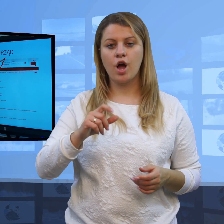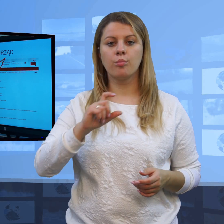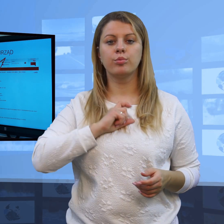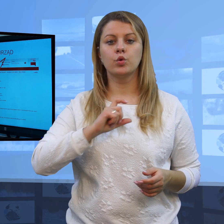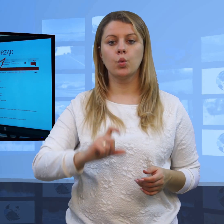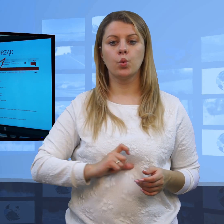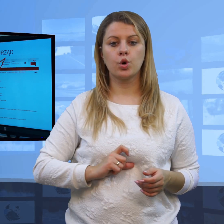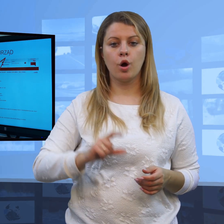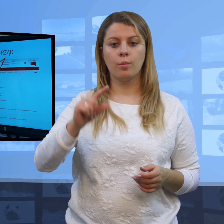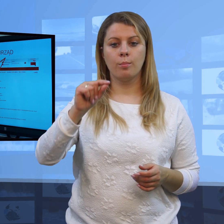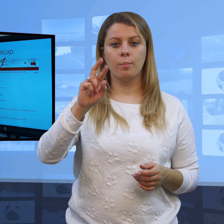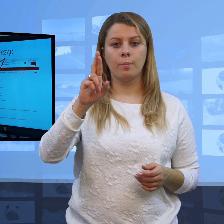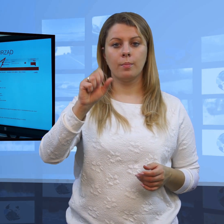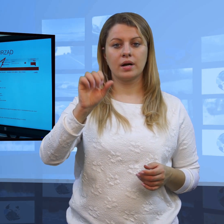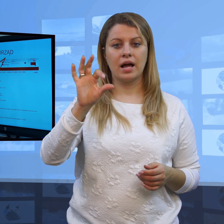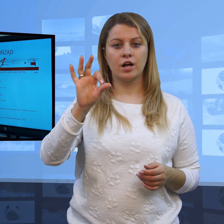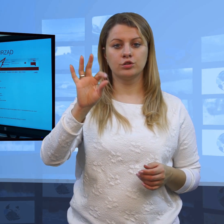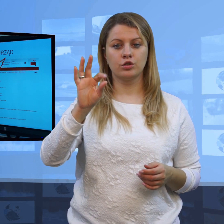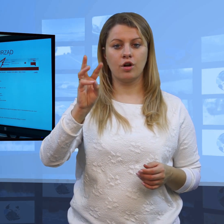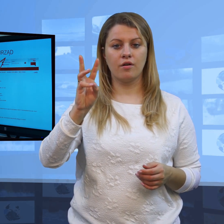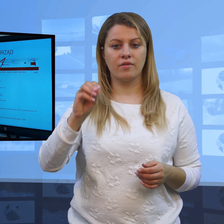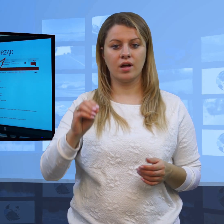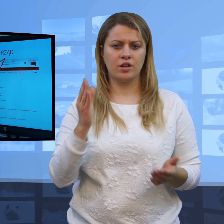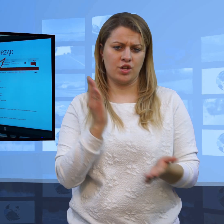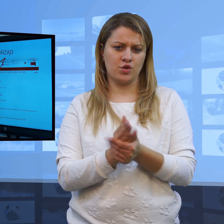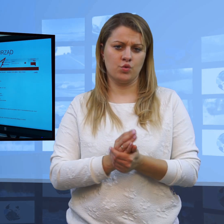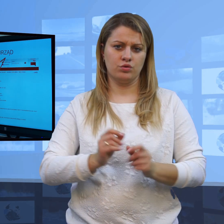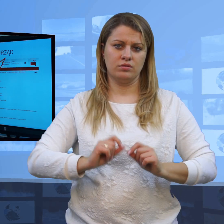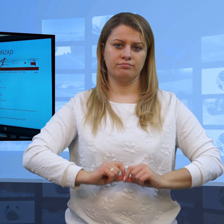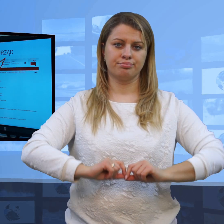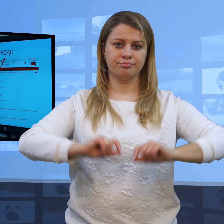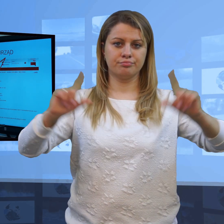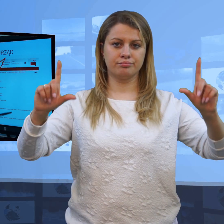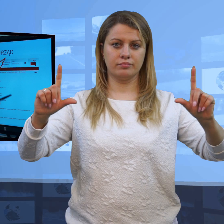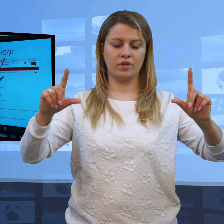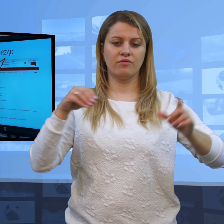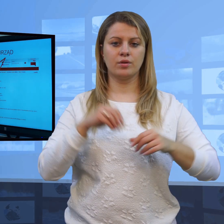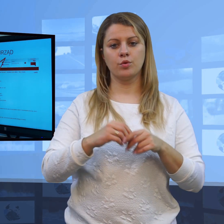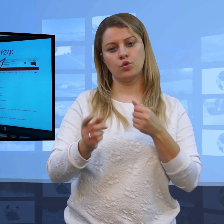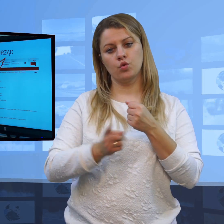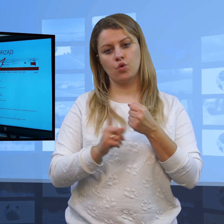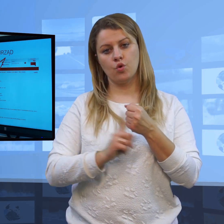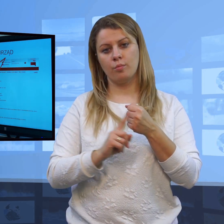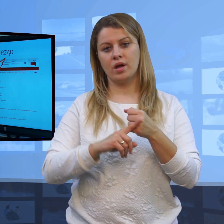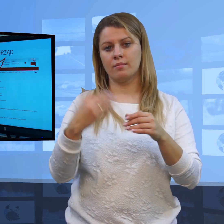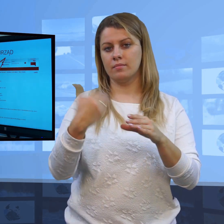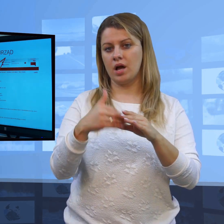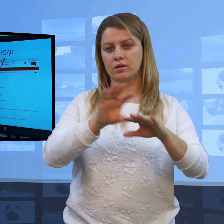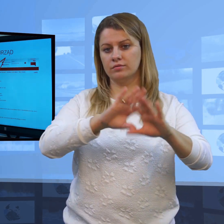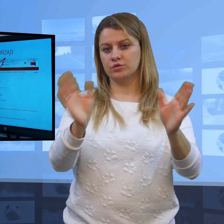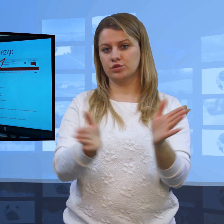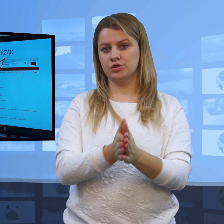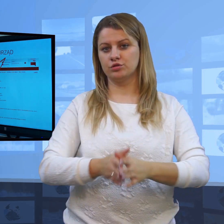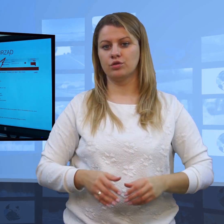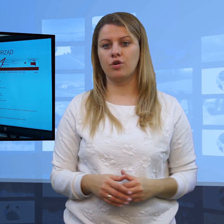Prasowym. I po kliknięciu w taki odnośnik pojawia nam się kontakt do Biura Prasowego